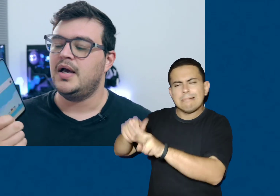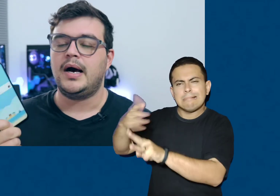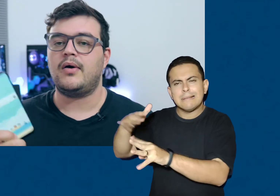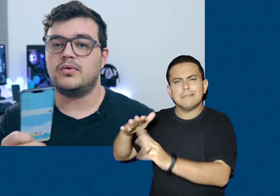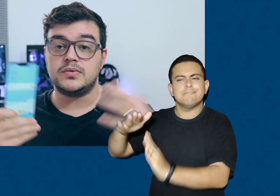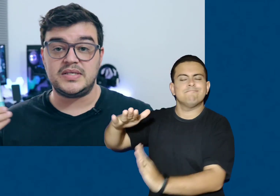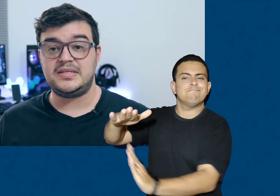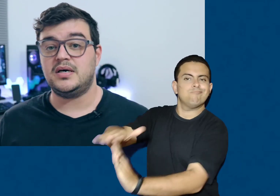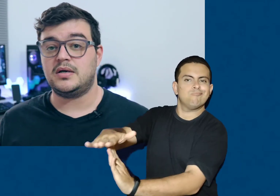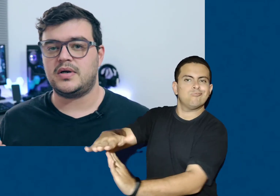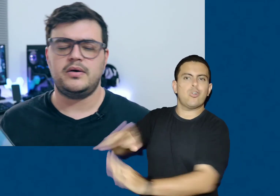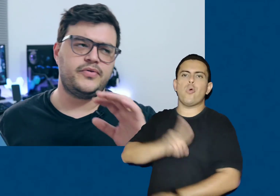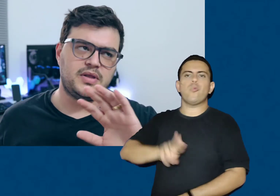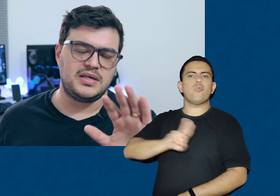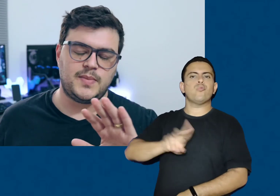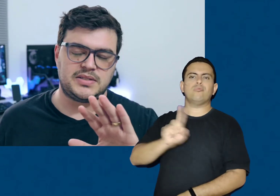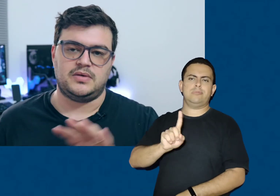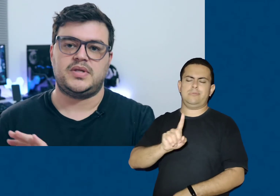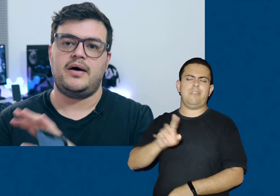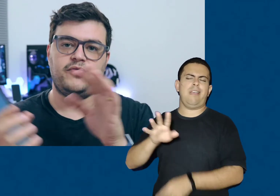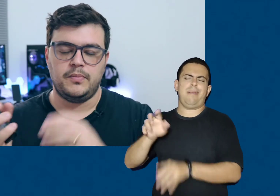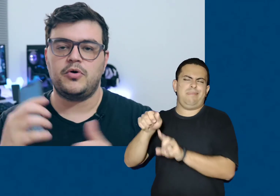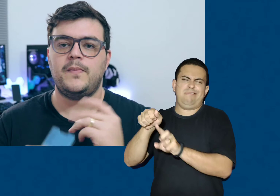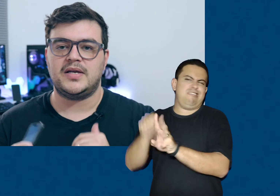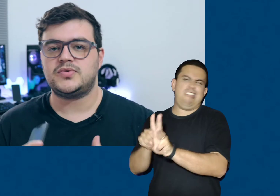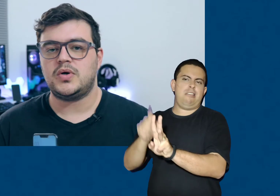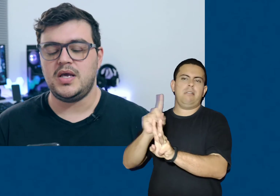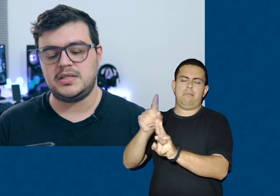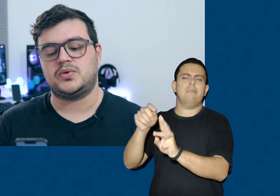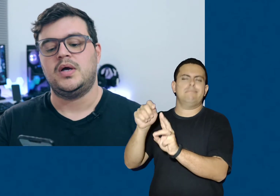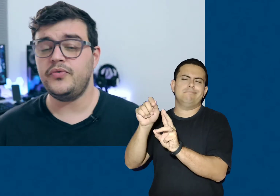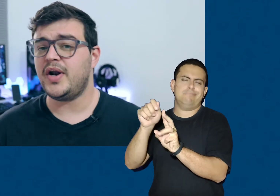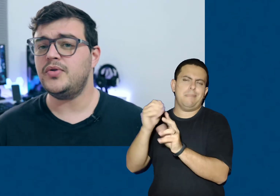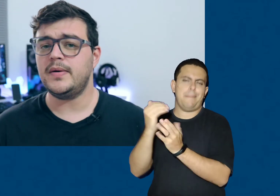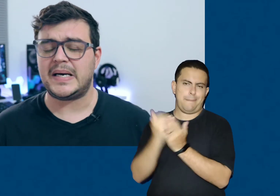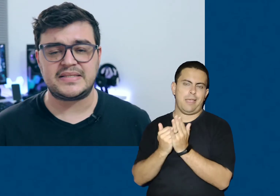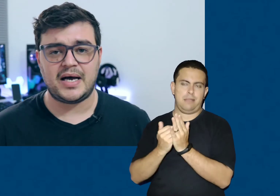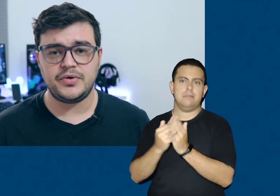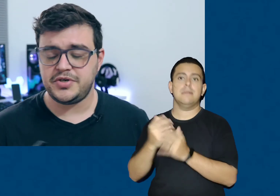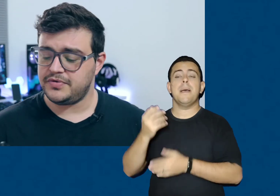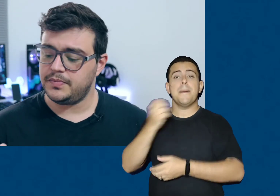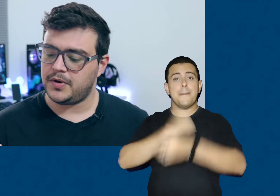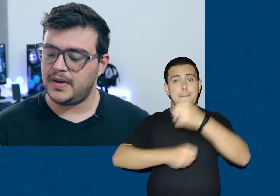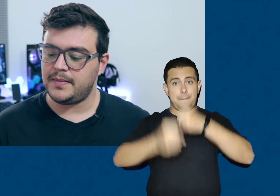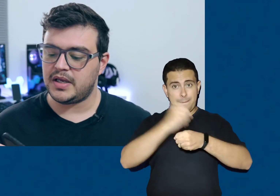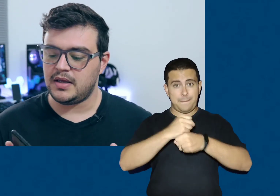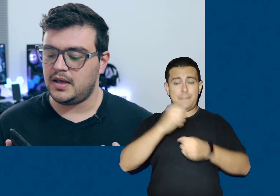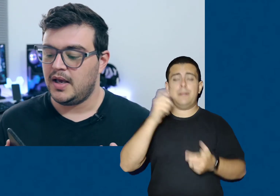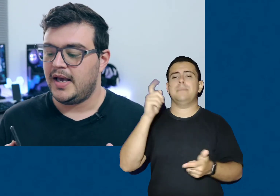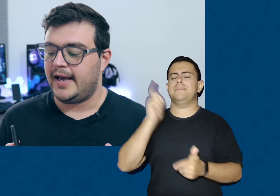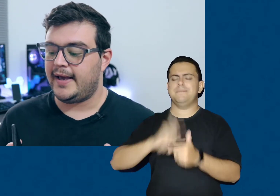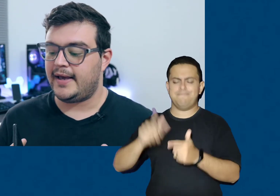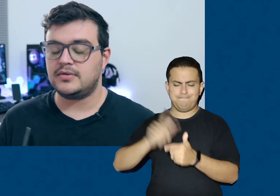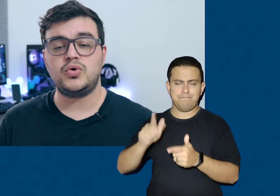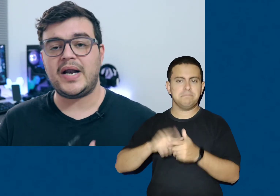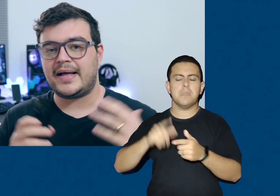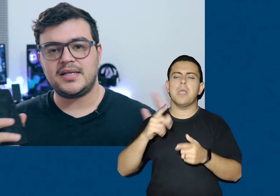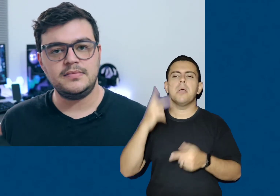ao longo desse ano, não foi três meses não, tá? Foi um pouco menos do que isso. No final do ano passado, eu tive um problema que, do nada,